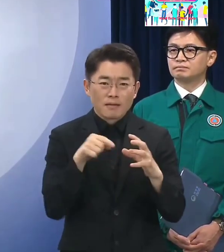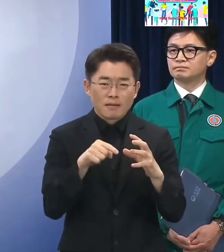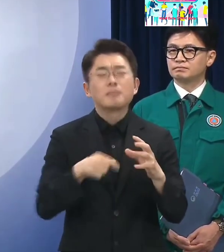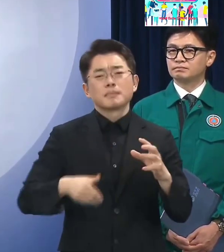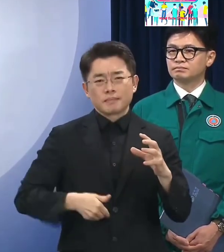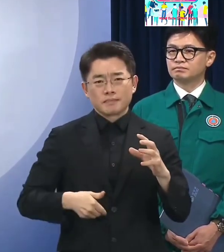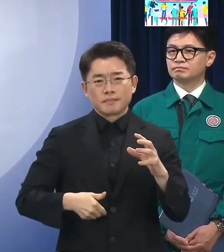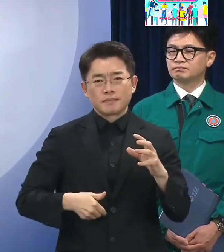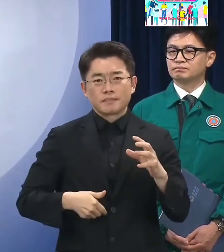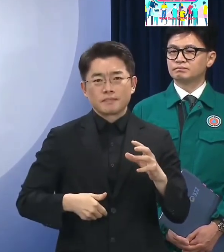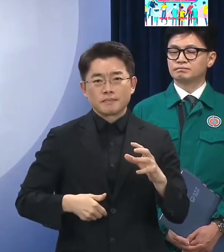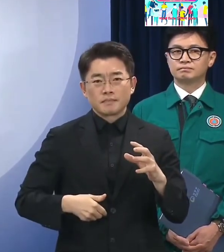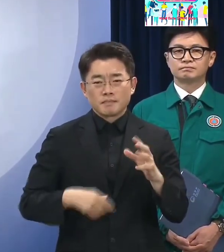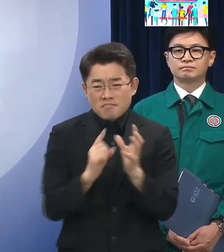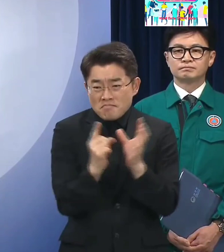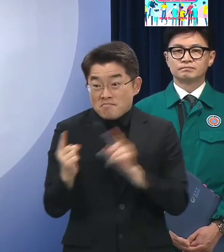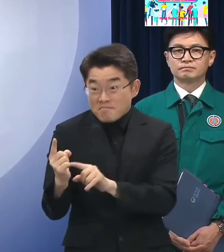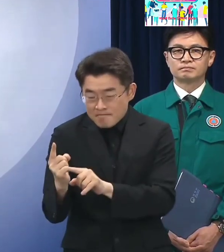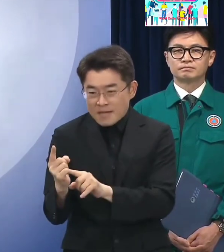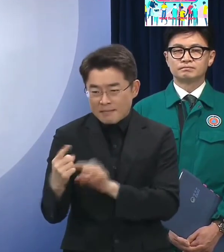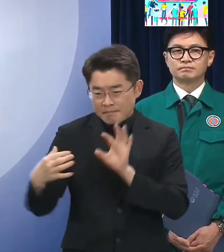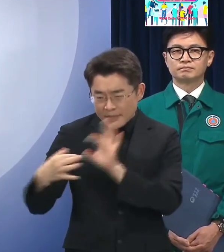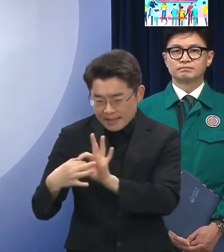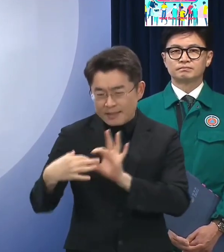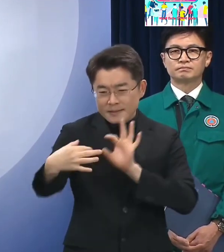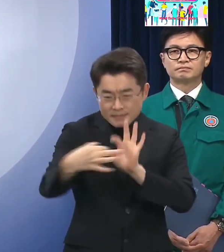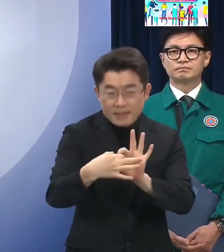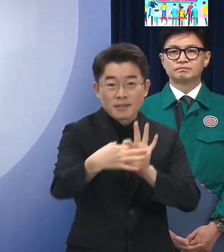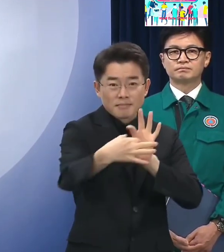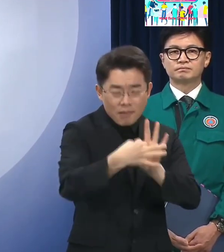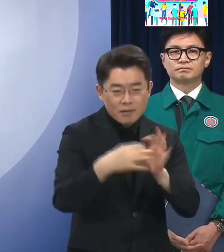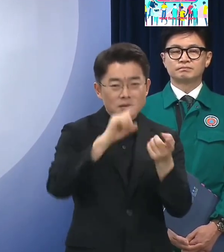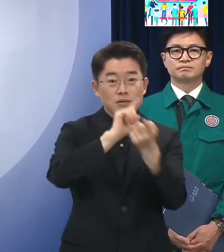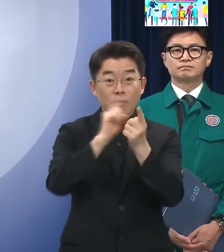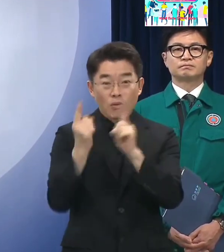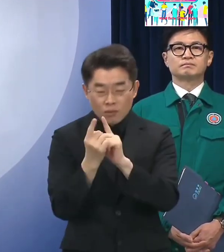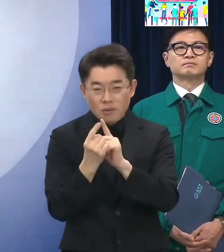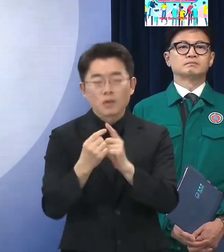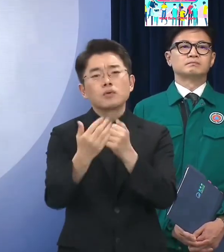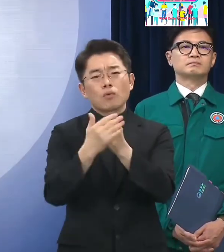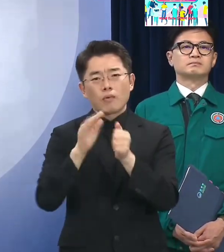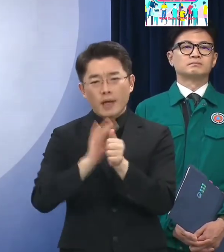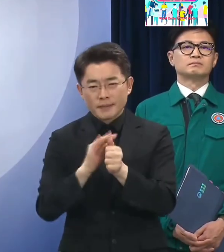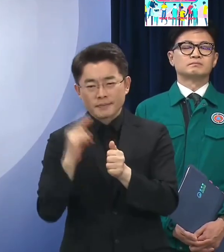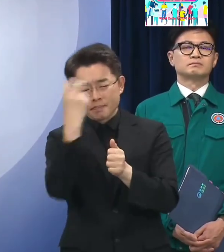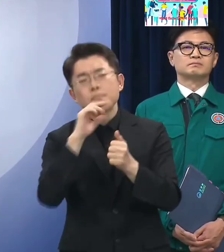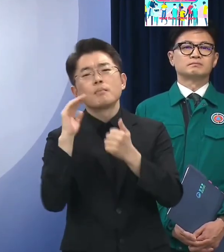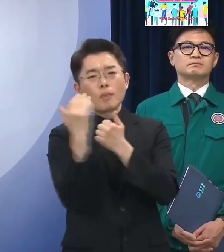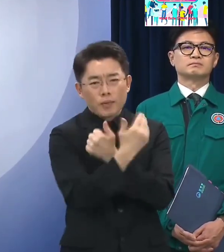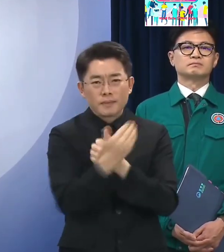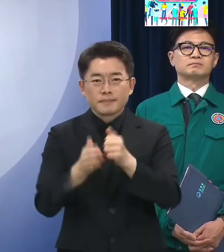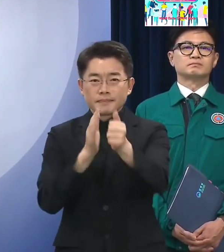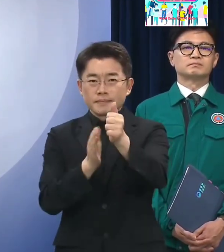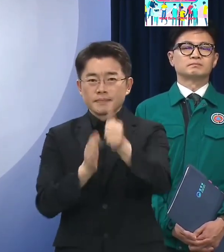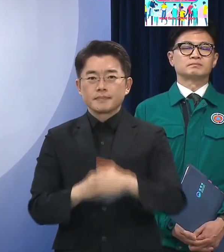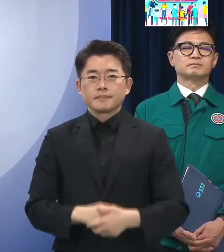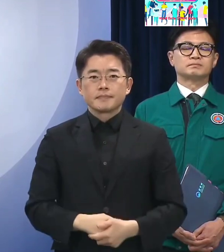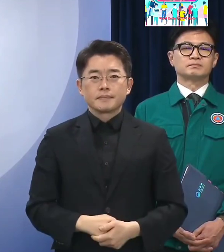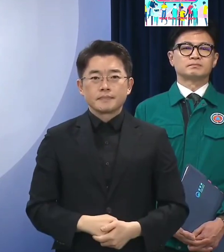고립된 사람들을 연결하고 서로가 서로를 지켜주는 협력의 정신을 되찾아야 합니다